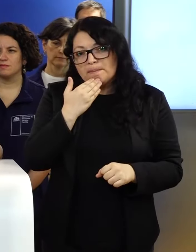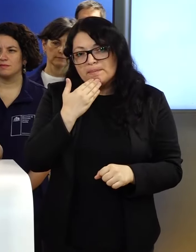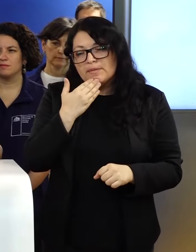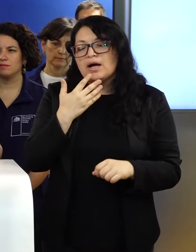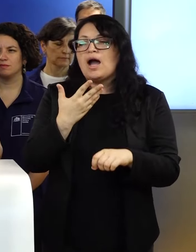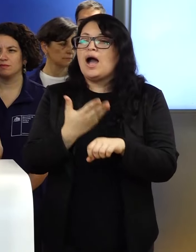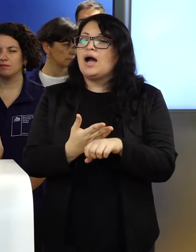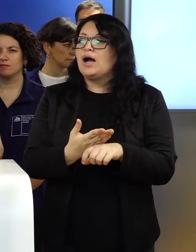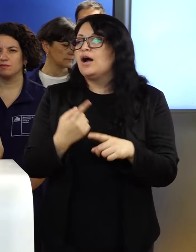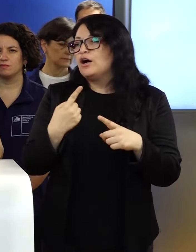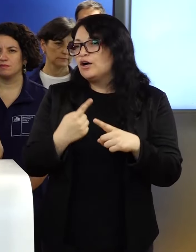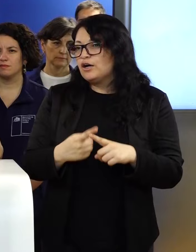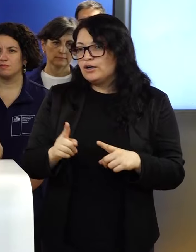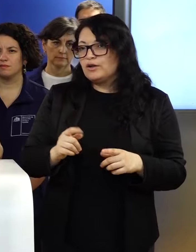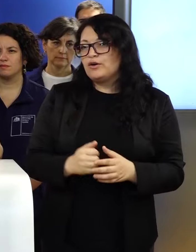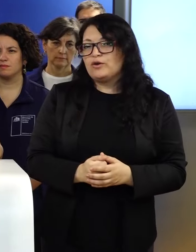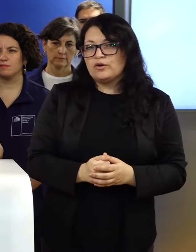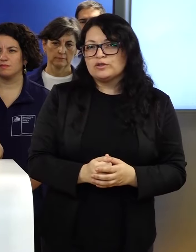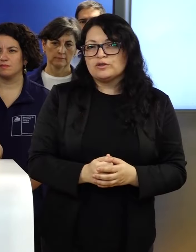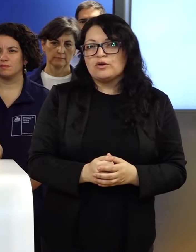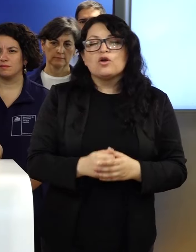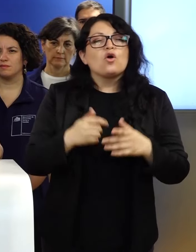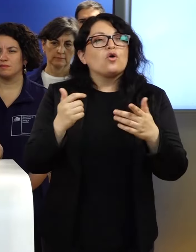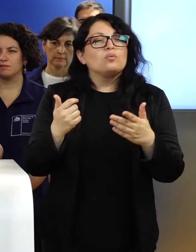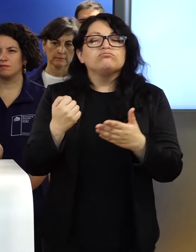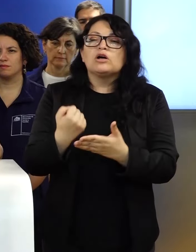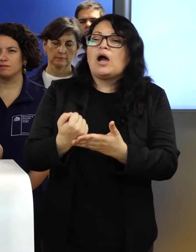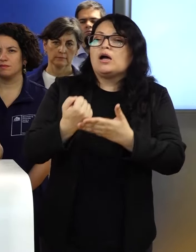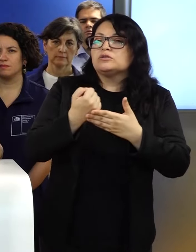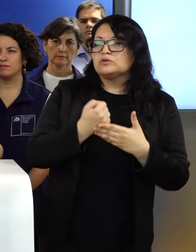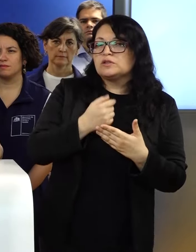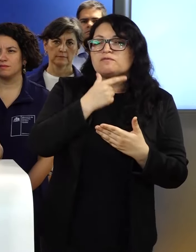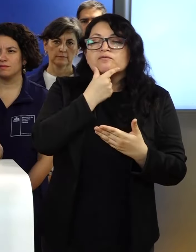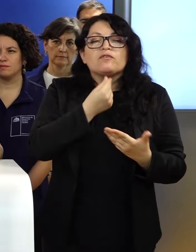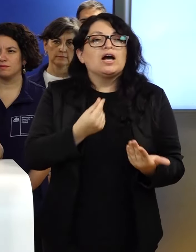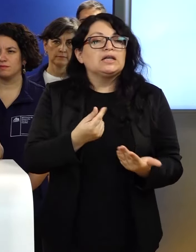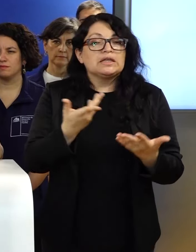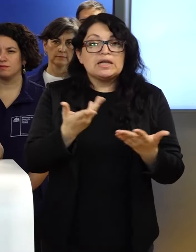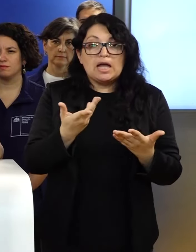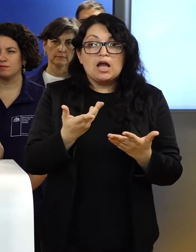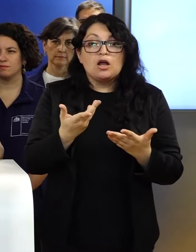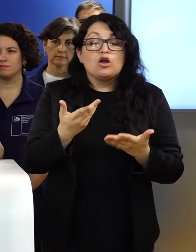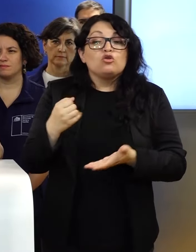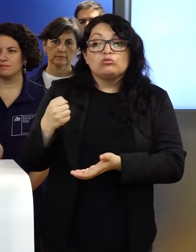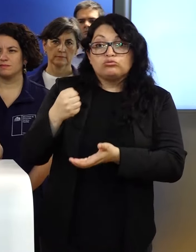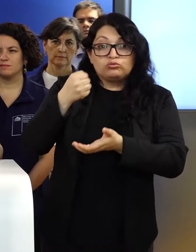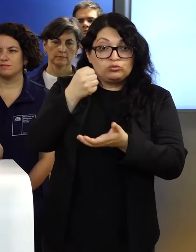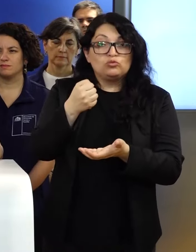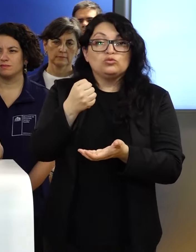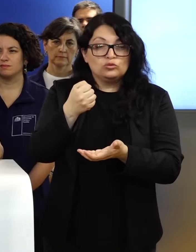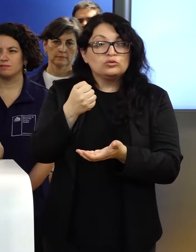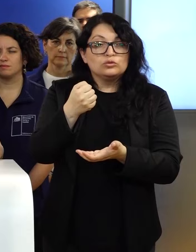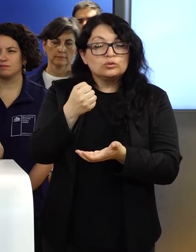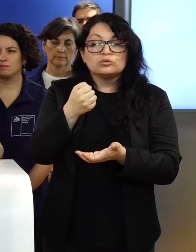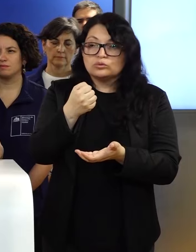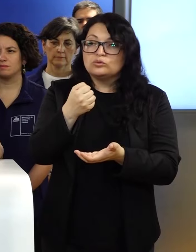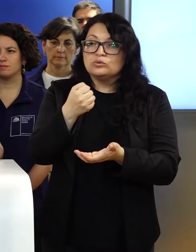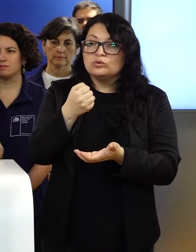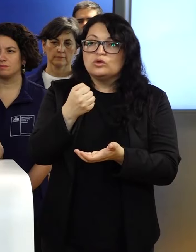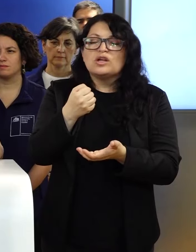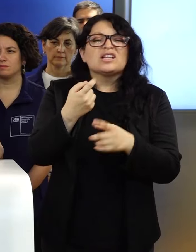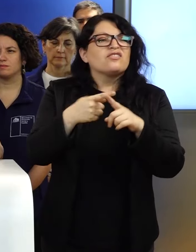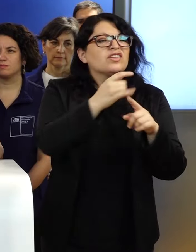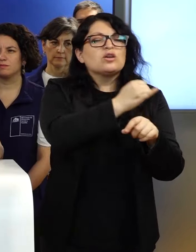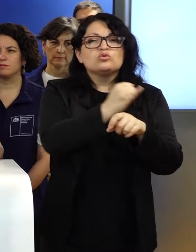una serie de, digamos, facilidades en la ejecución de los recursos que están previstos en las distintas